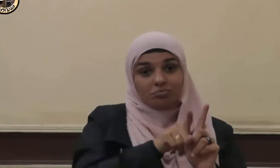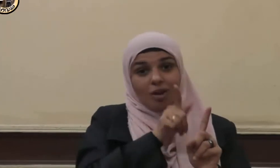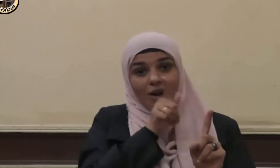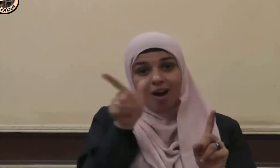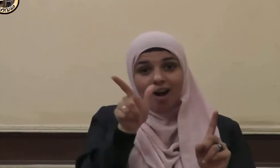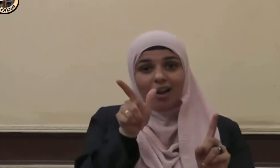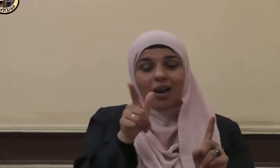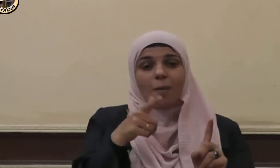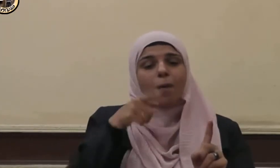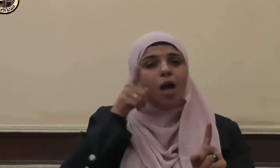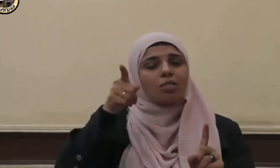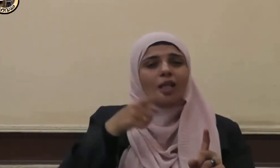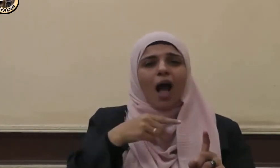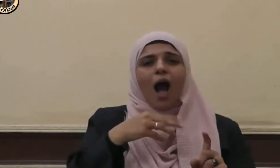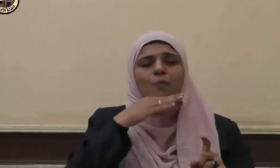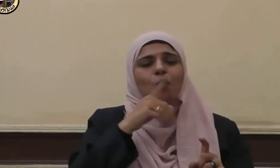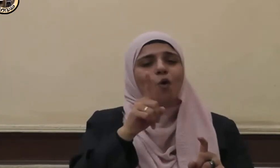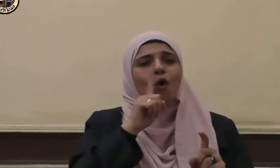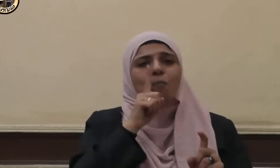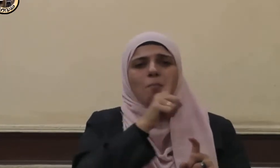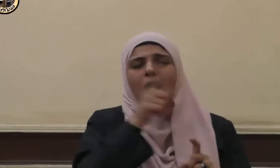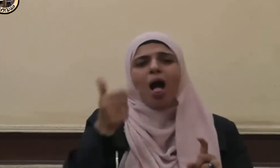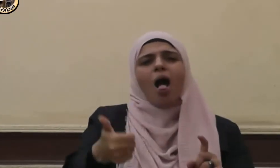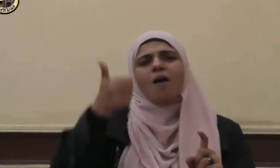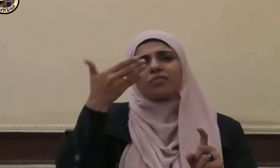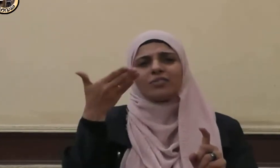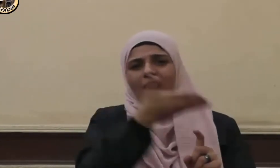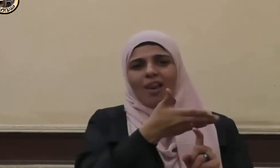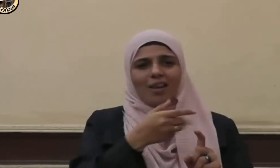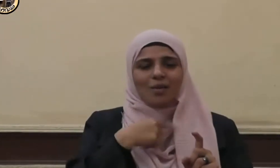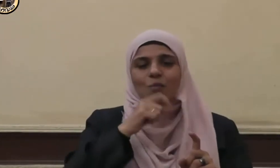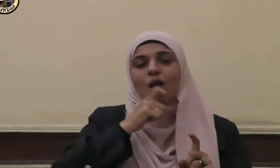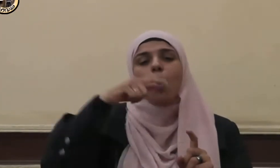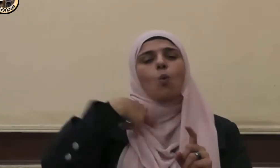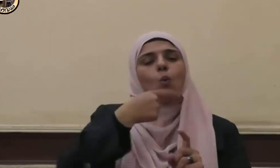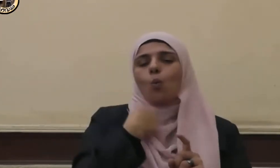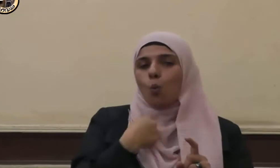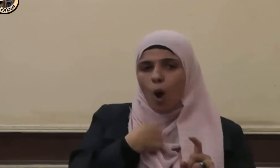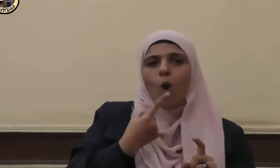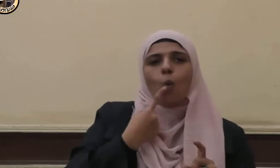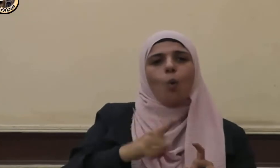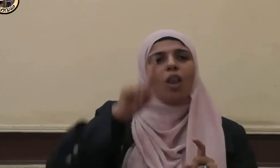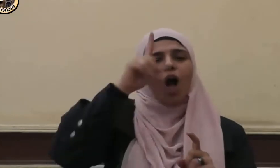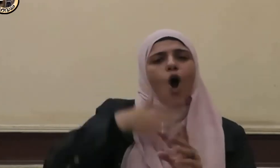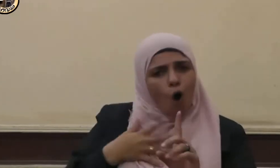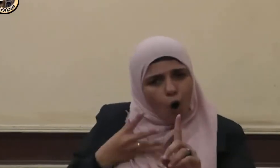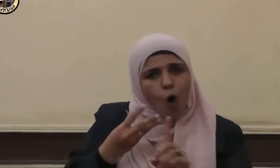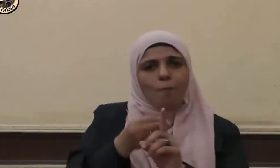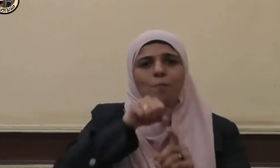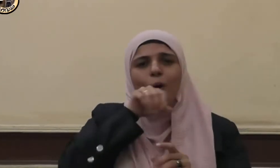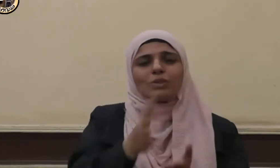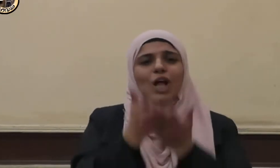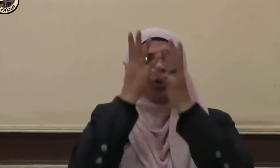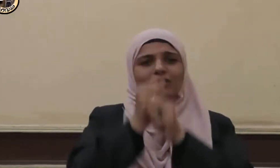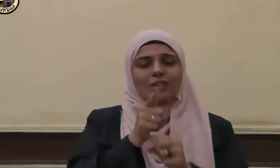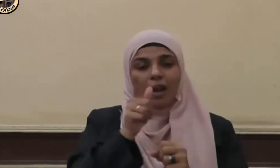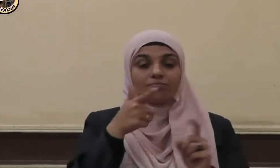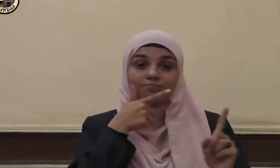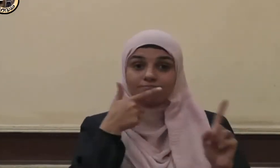بأمي وأمي يا رسول الله وأنا والضاهر أحبك فقال أوصيك